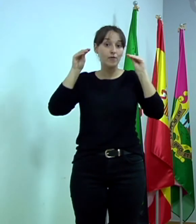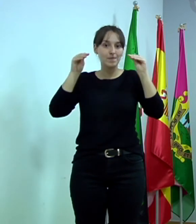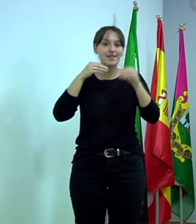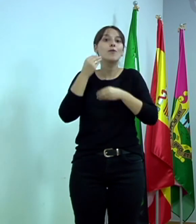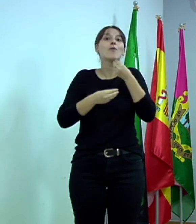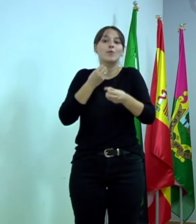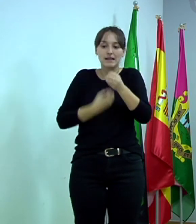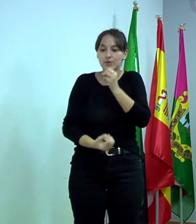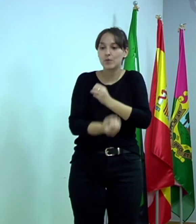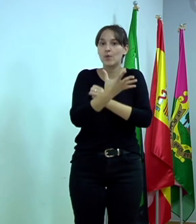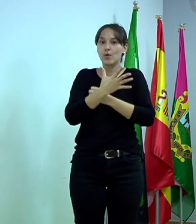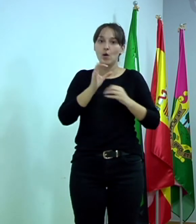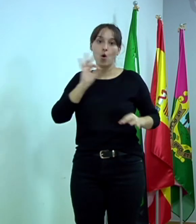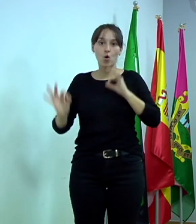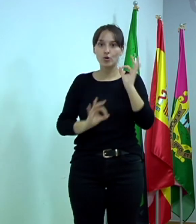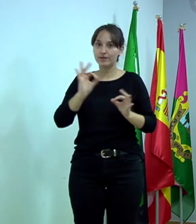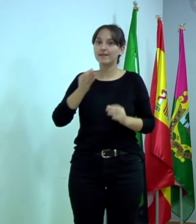la quiera hacer, que la haga, ¿vale?